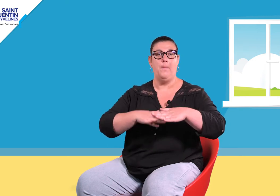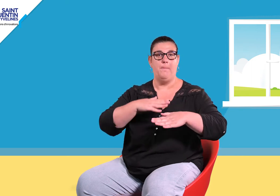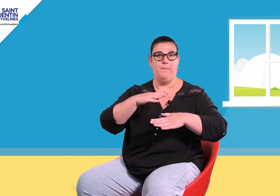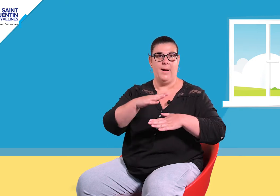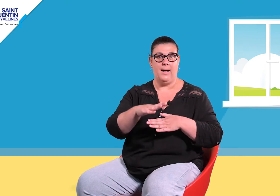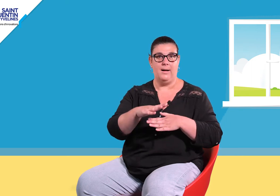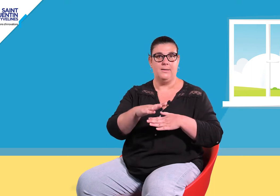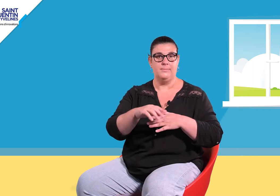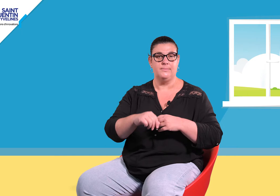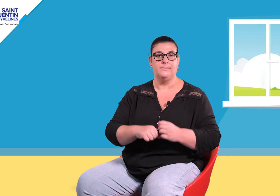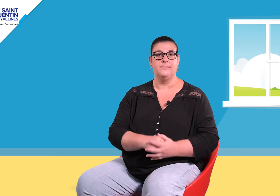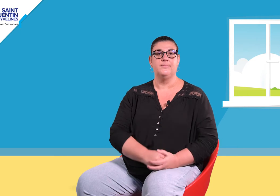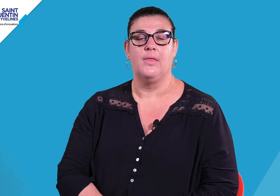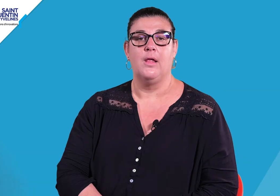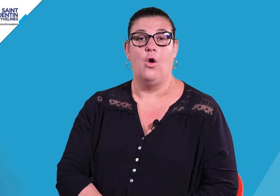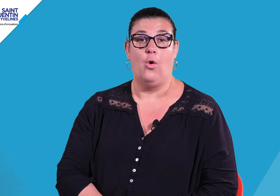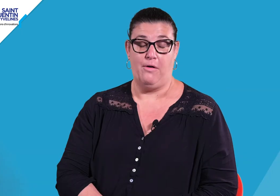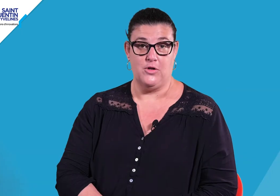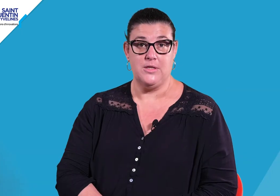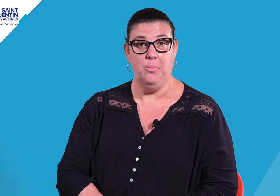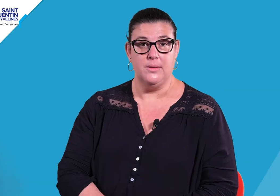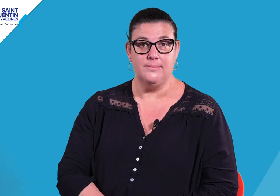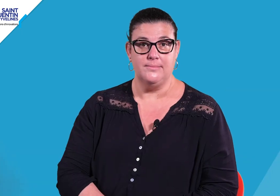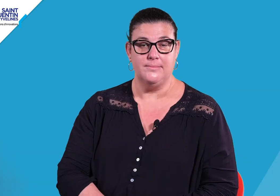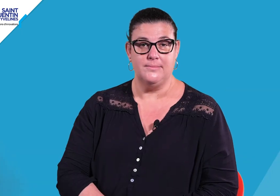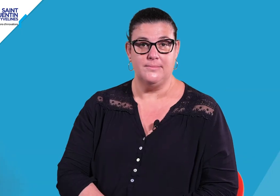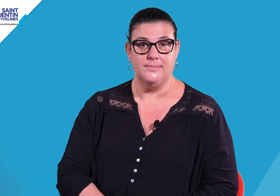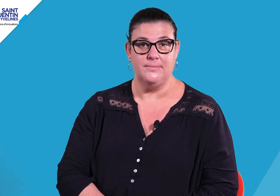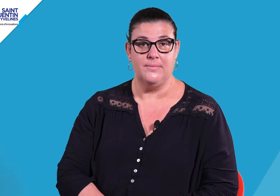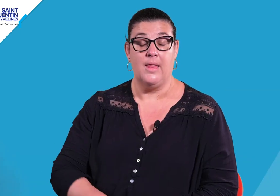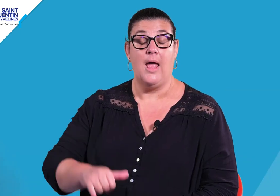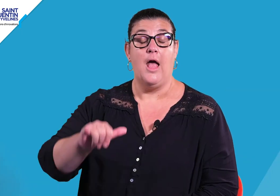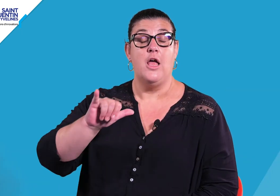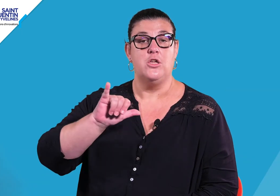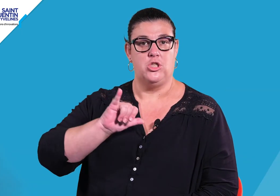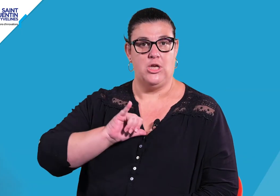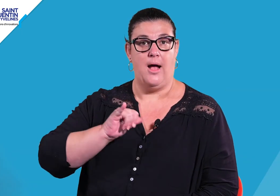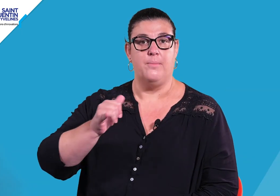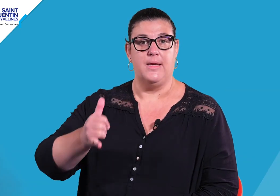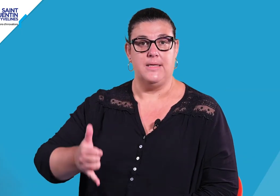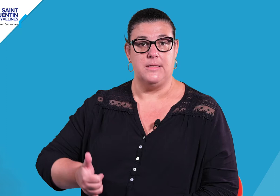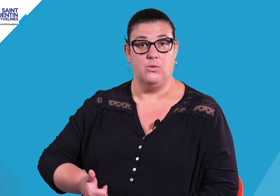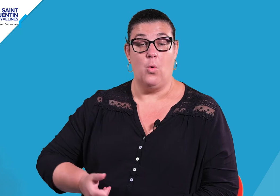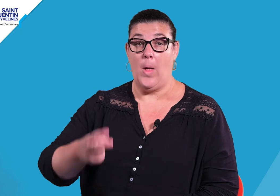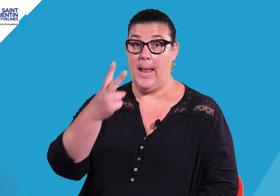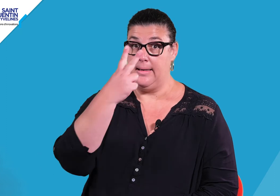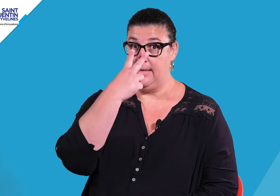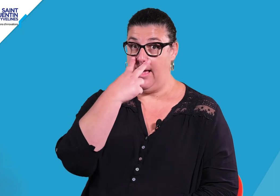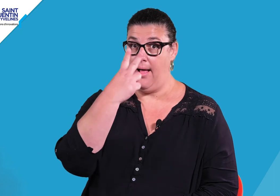pas On la refait ensemble ? Jamais on n'a